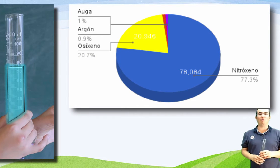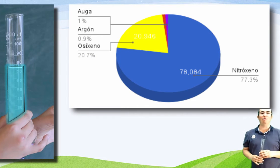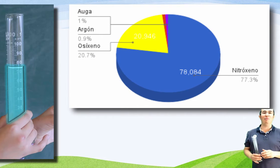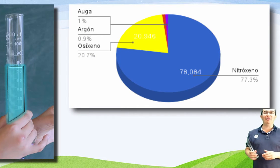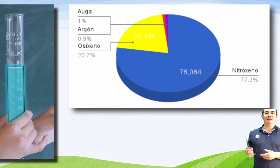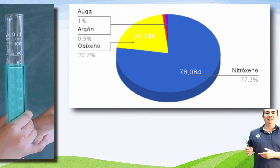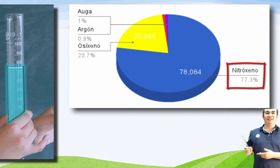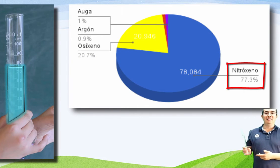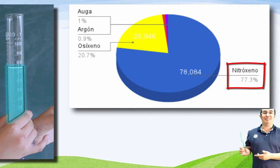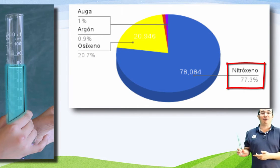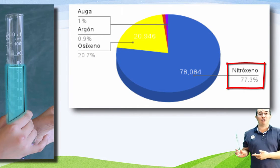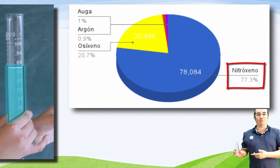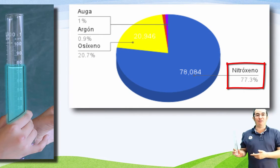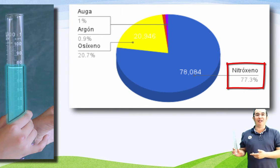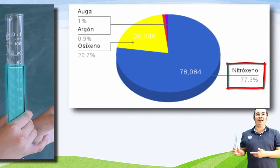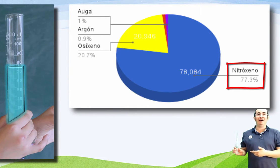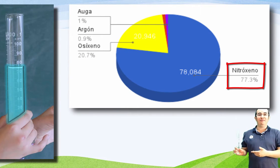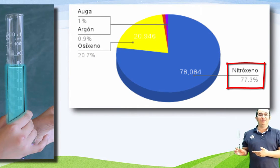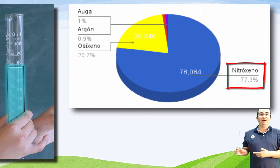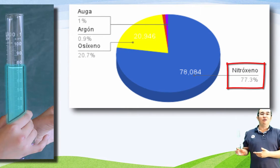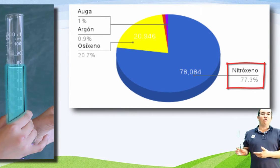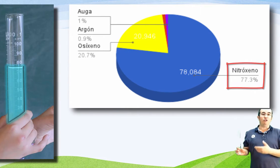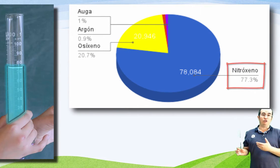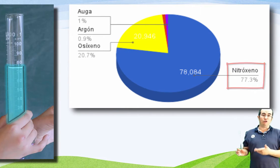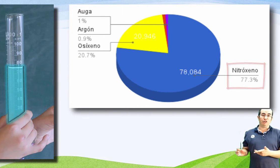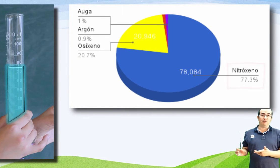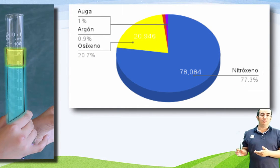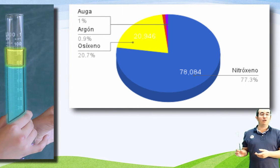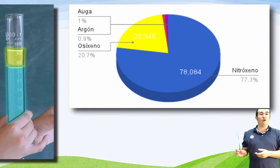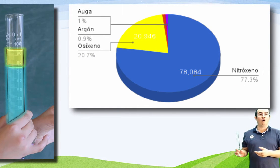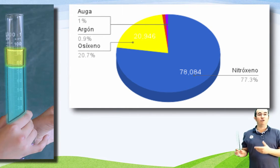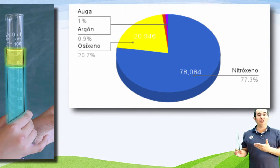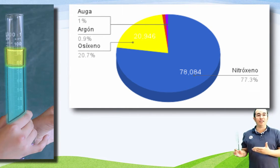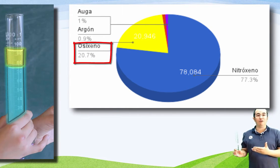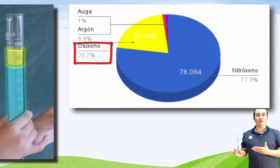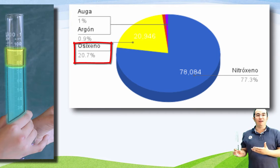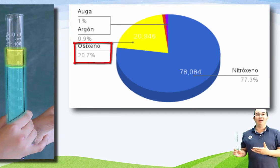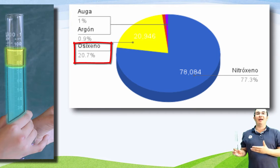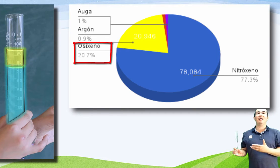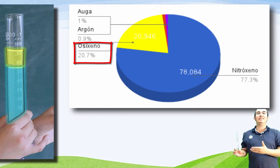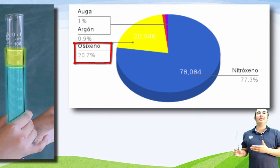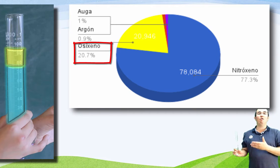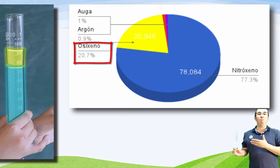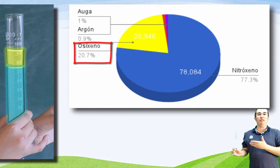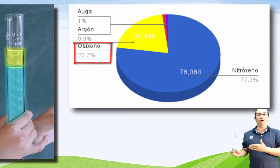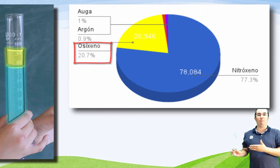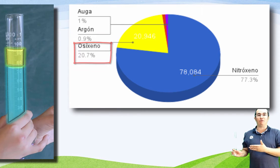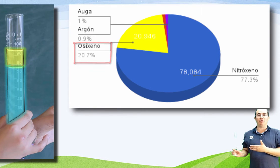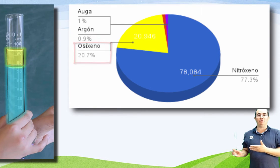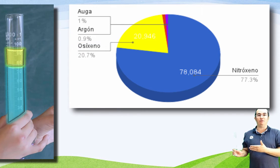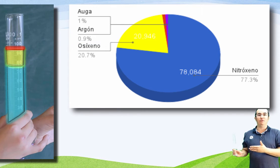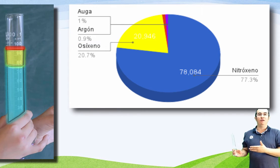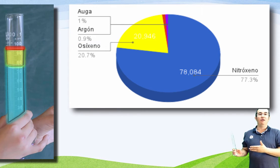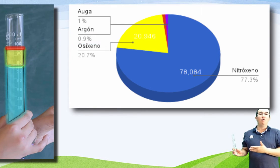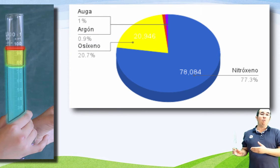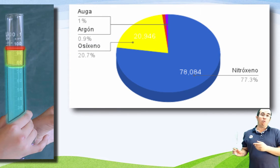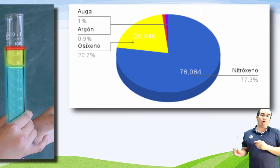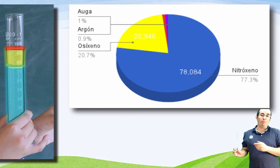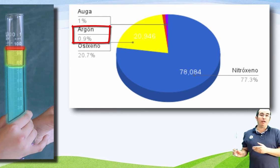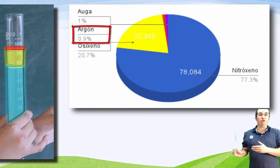volumen Se correspondería Con nitróxeno O oxíxeno E case un 21% Un pouco menos